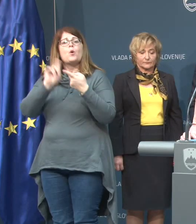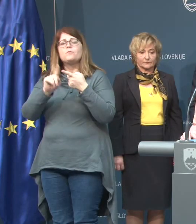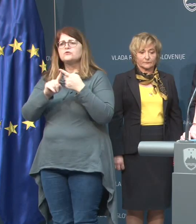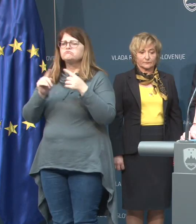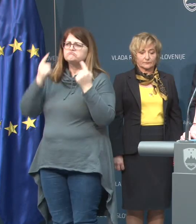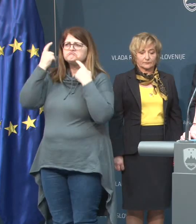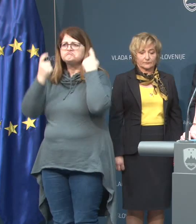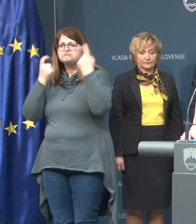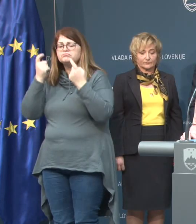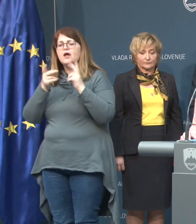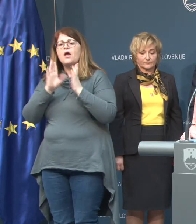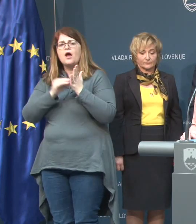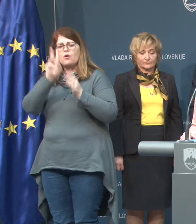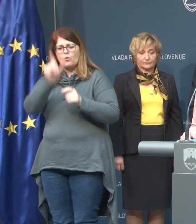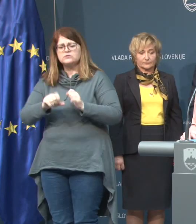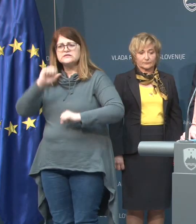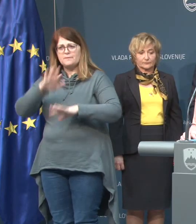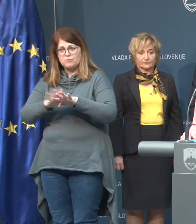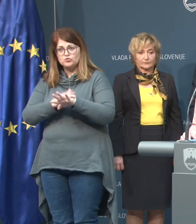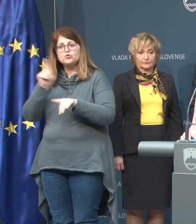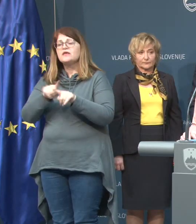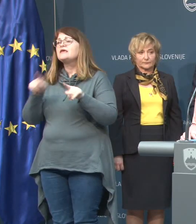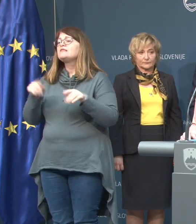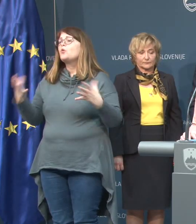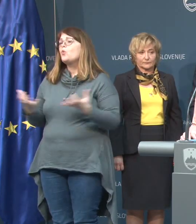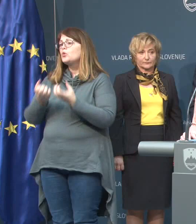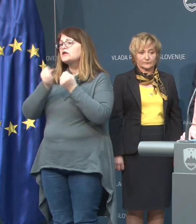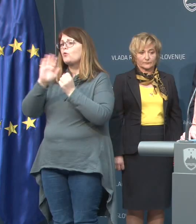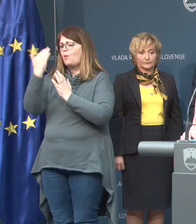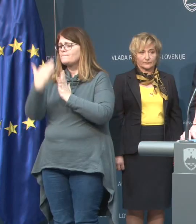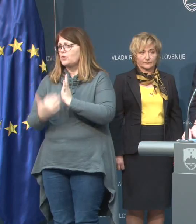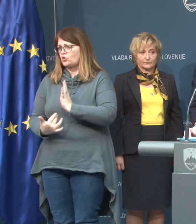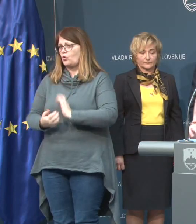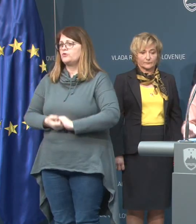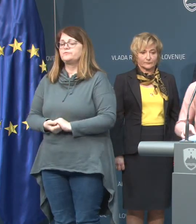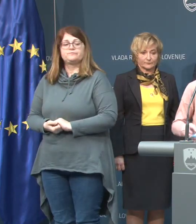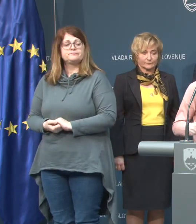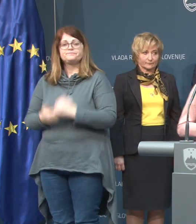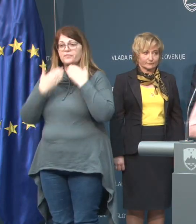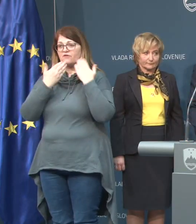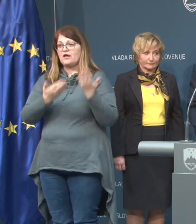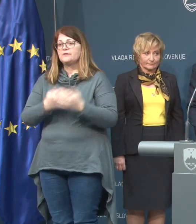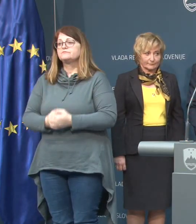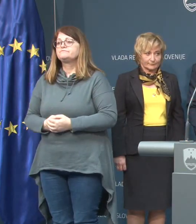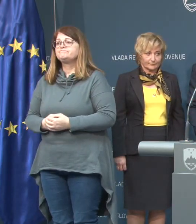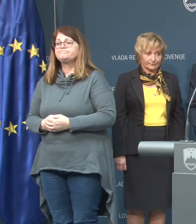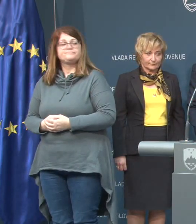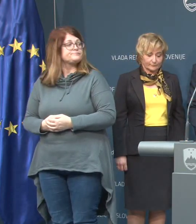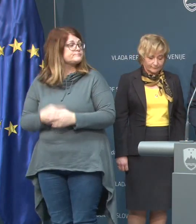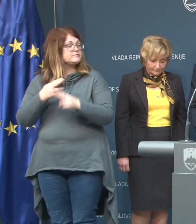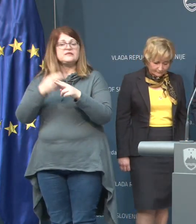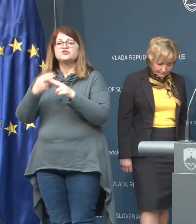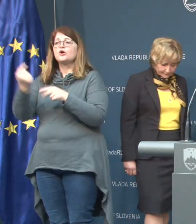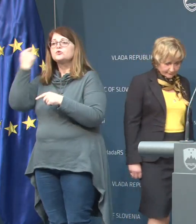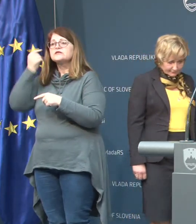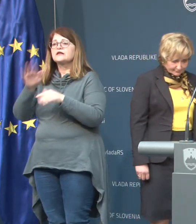presodil njihovo zdravstveno stanje in pa ukrepal po protokolu. Hvala. Naprej prosti državno